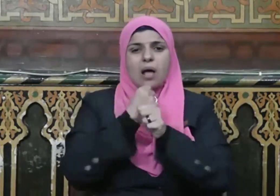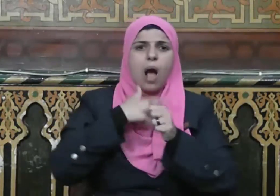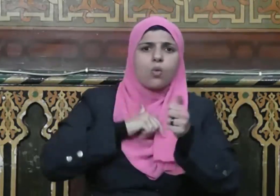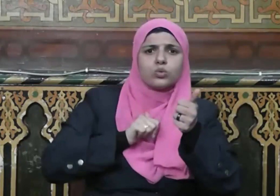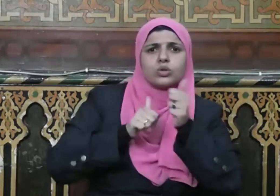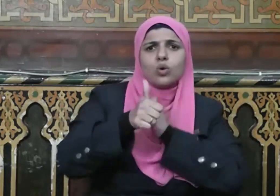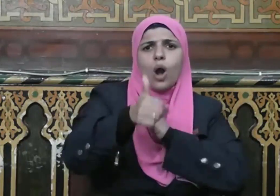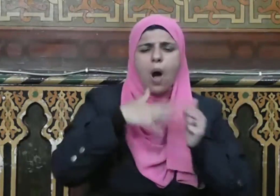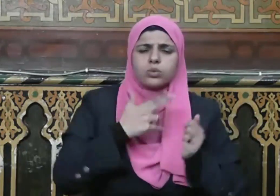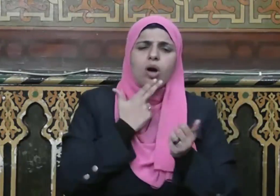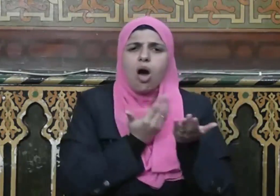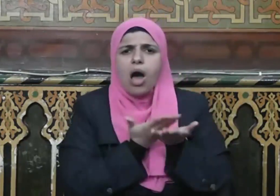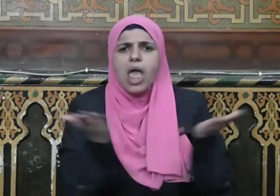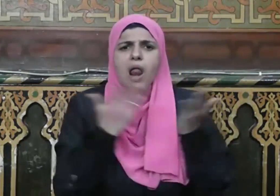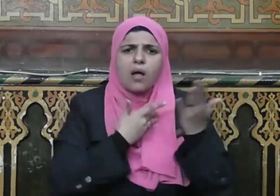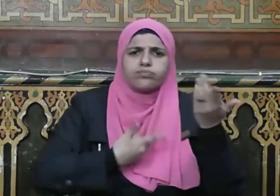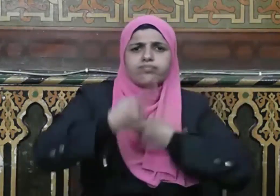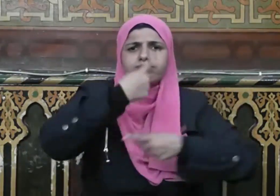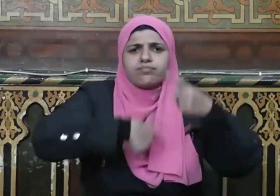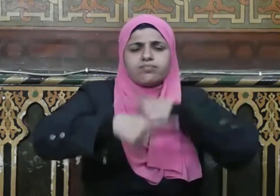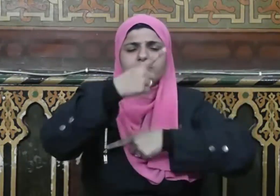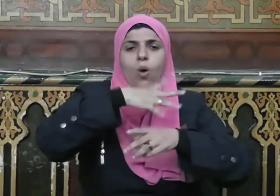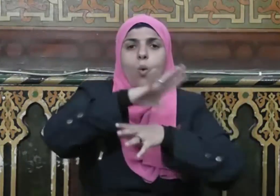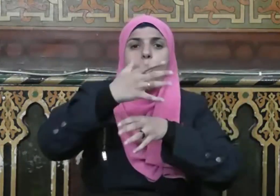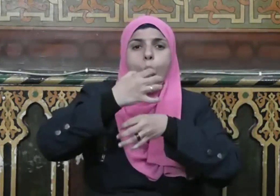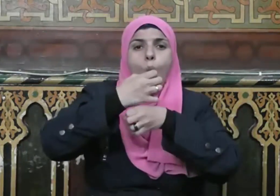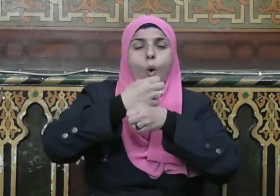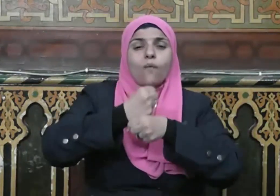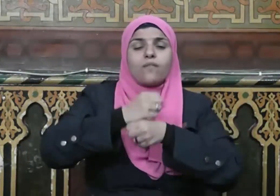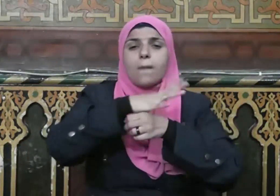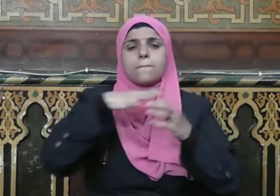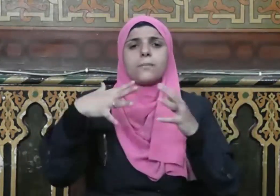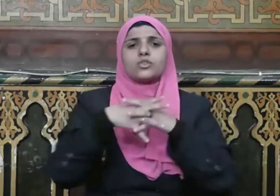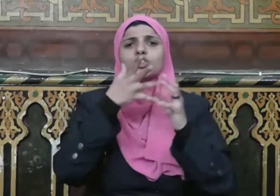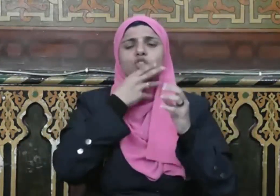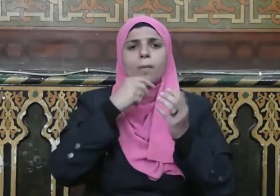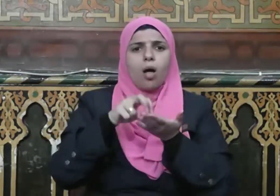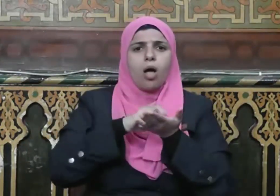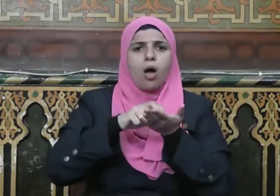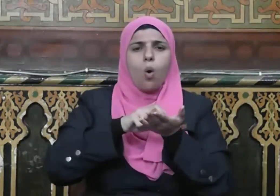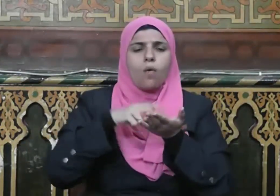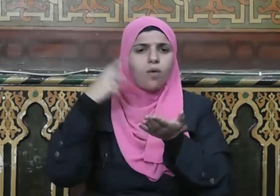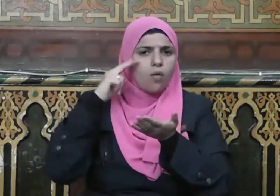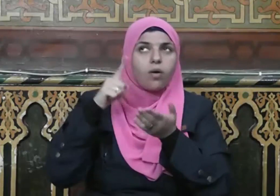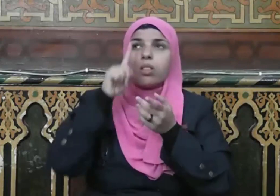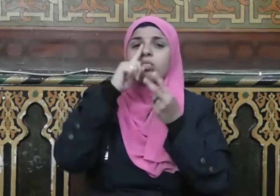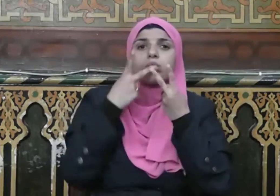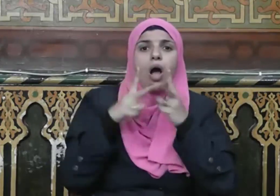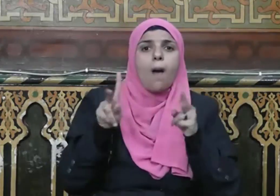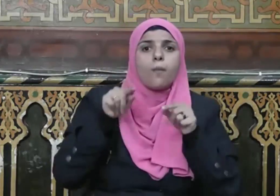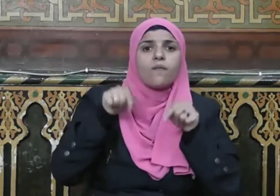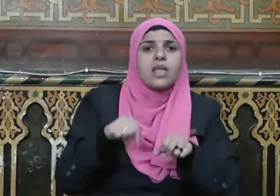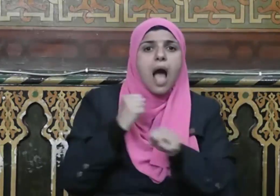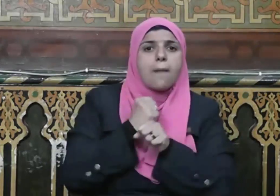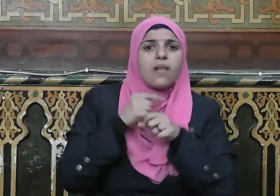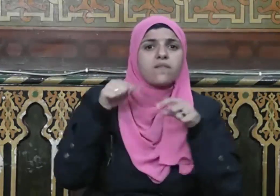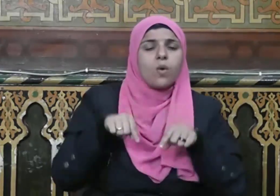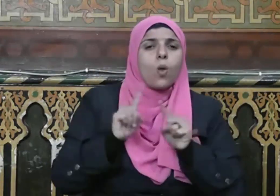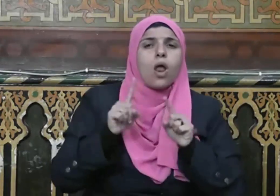الخيرات يقفون مقام الخوف من عدم قبول العمل والرجاء